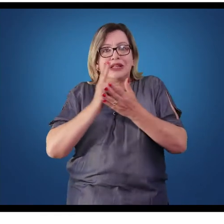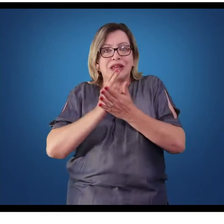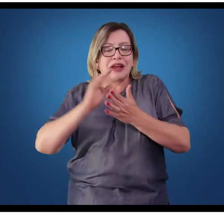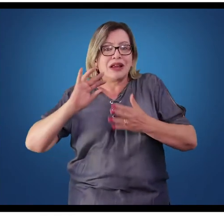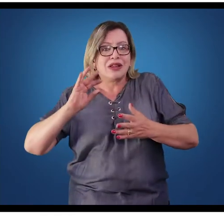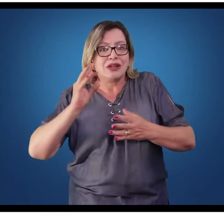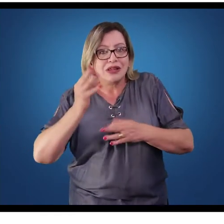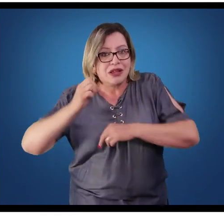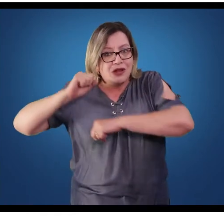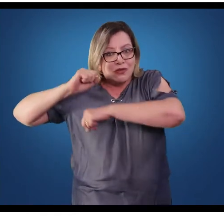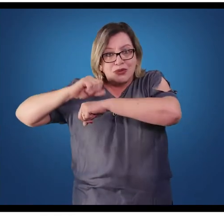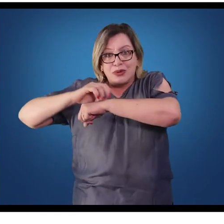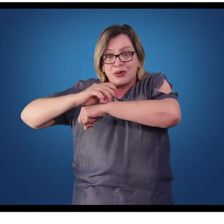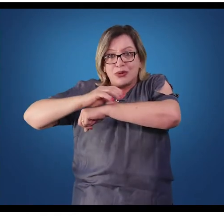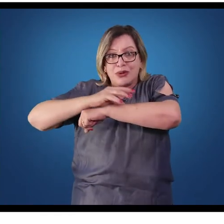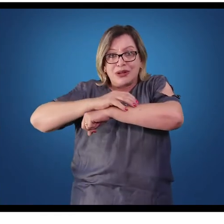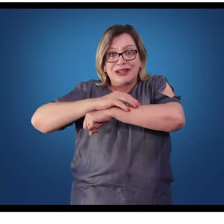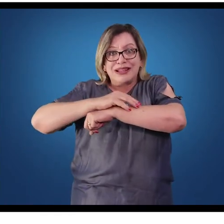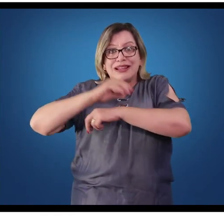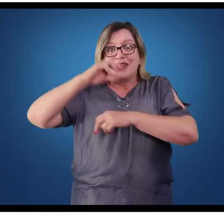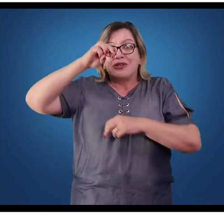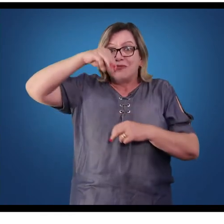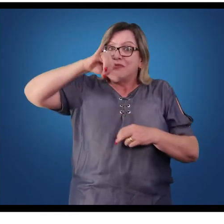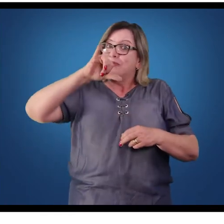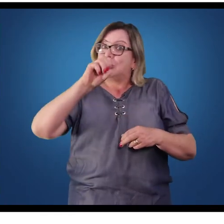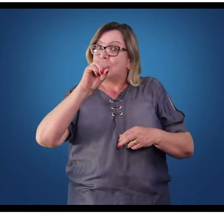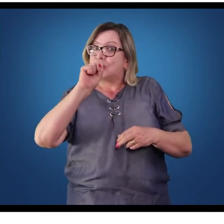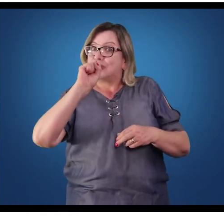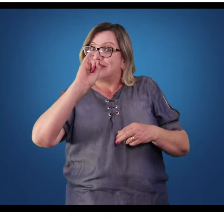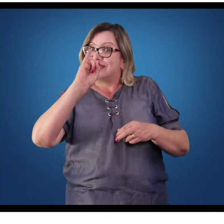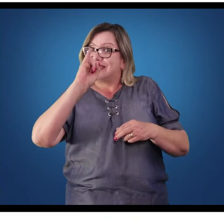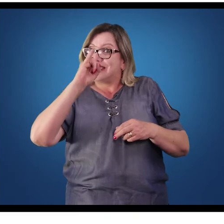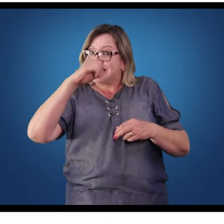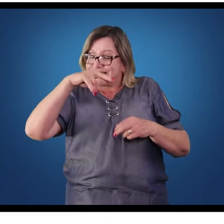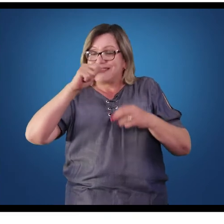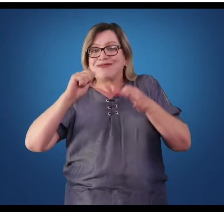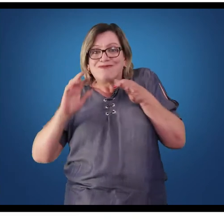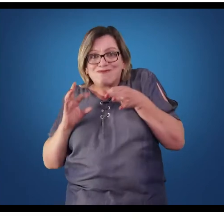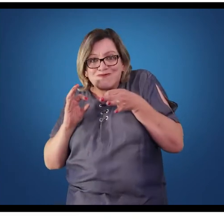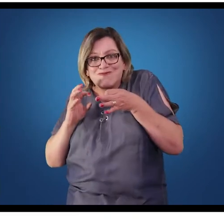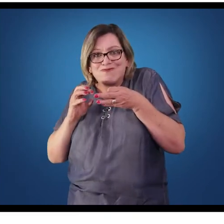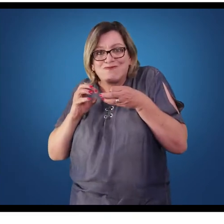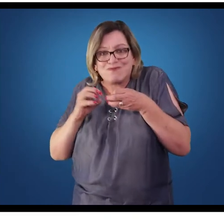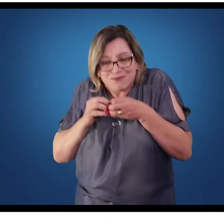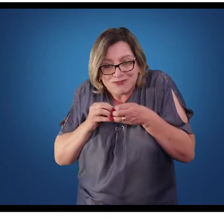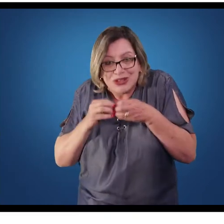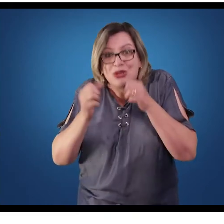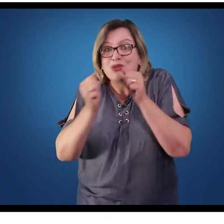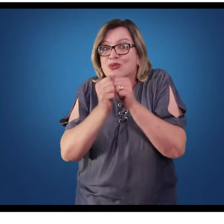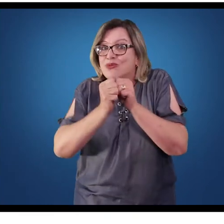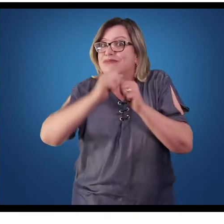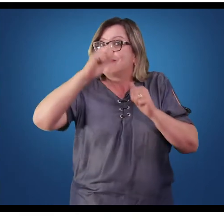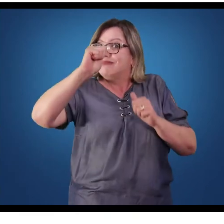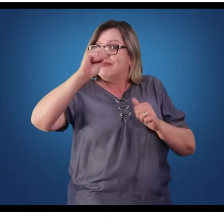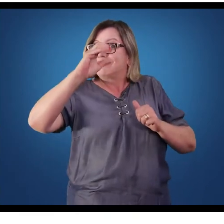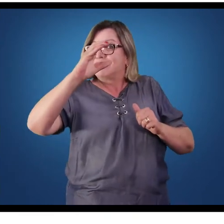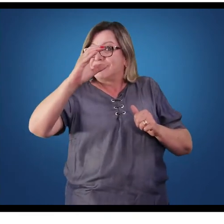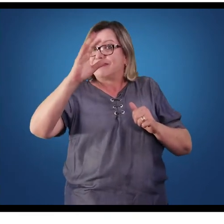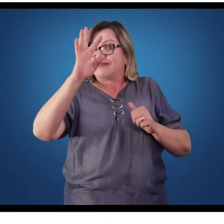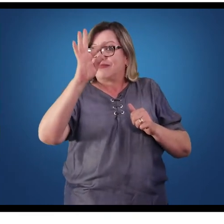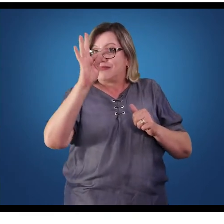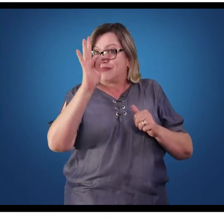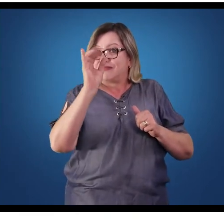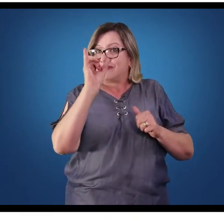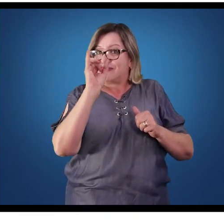ativo, então, está liberado, a cabeça de miosina, então, se acopla à actina e tracionando